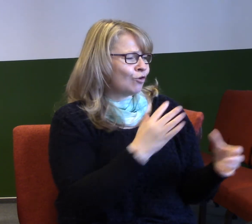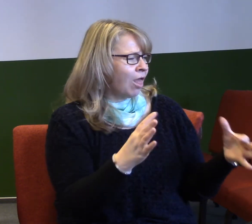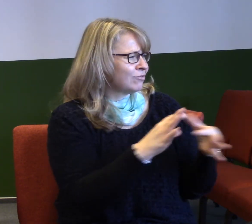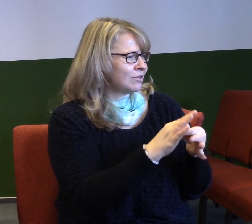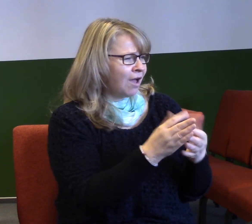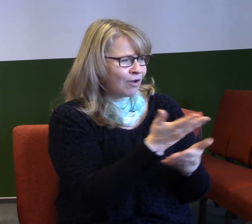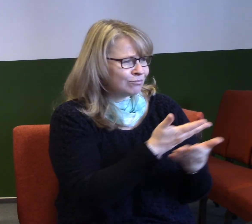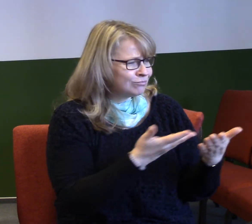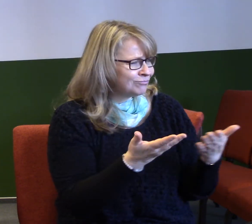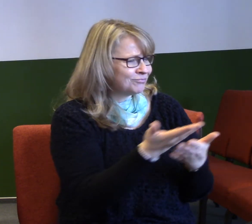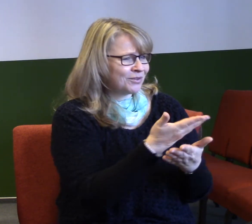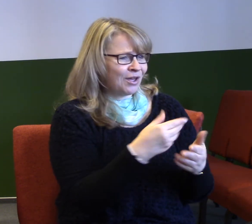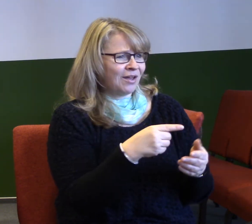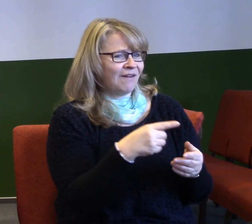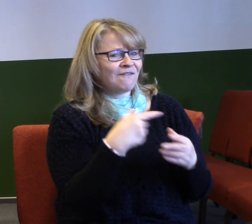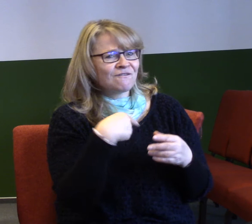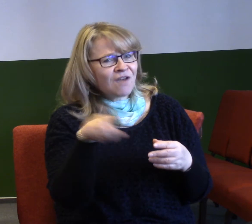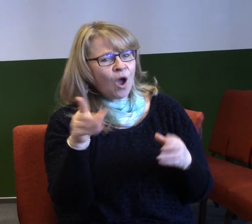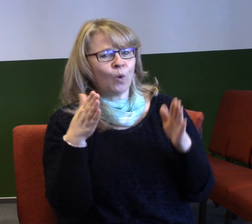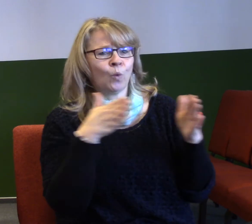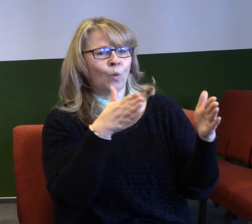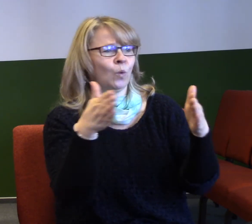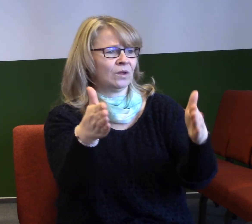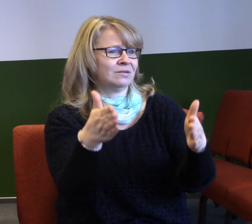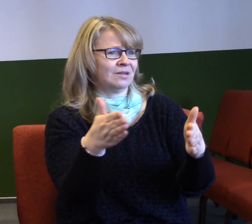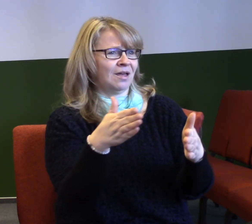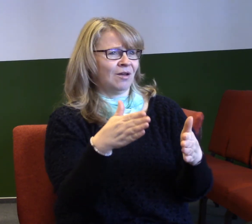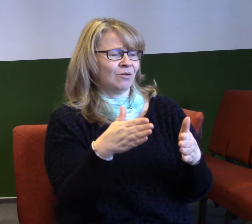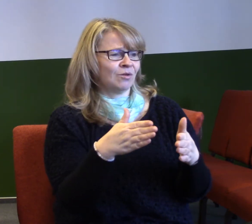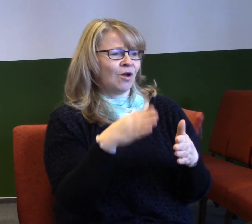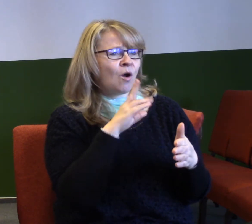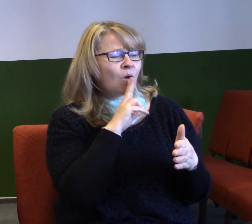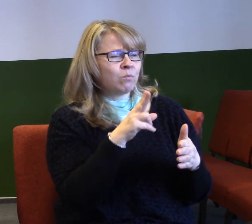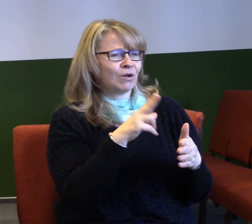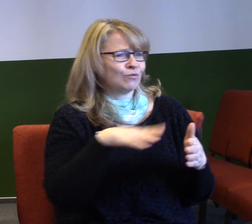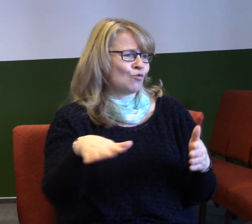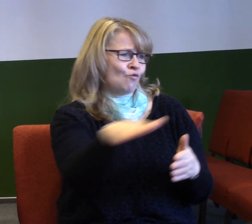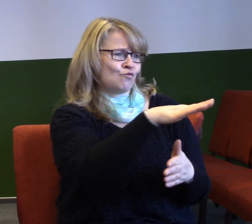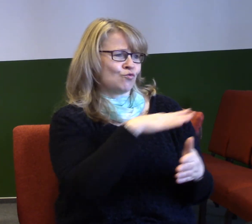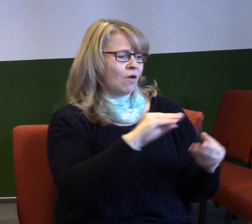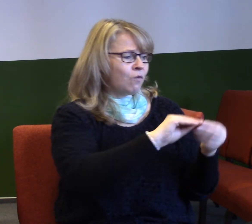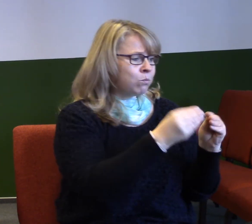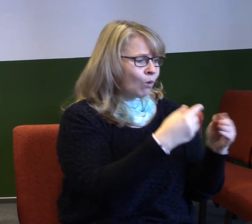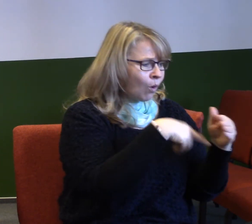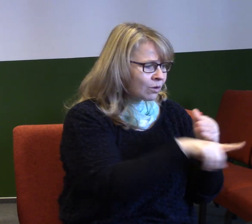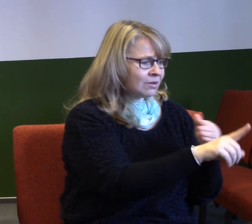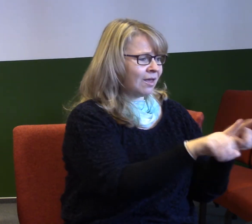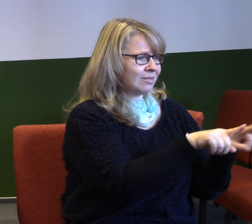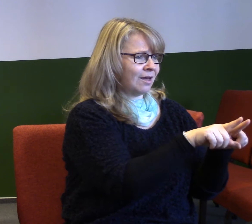vztahy venku na ulici. A teď bych tady mohl vyprávět, prostě kde všude jsou vztahy. Vztahy máte v obchodě, máte tam oblíbenou prodavačku,